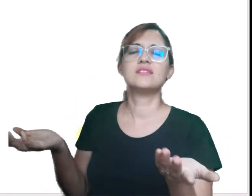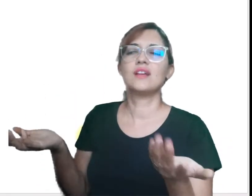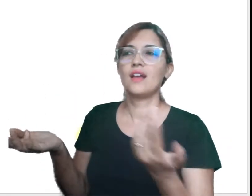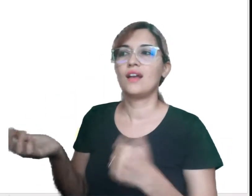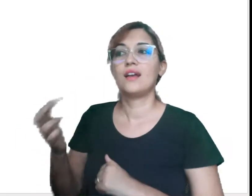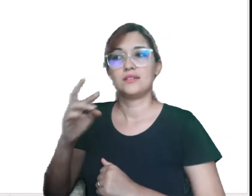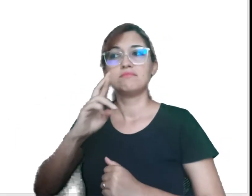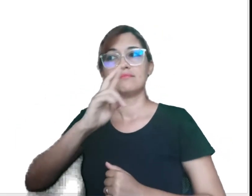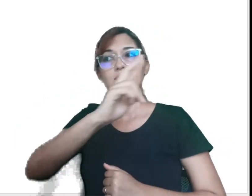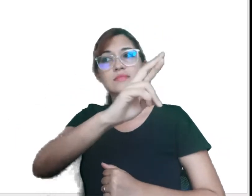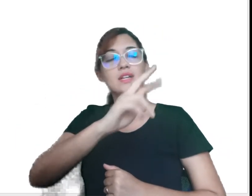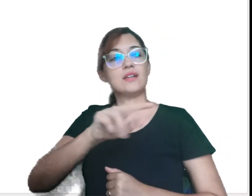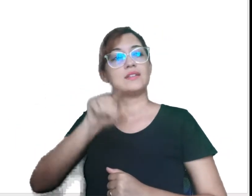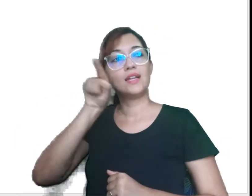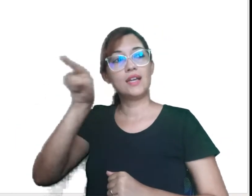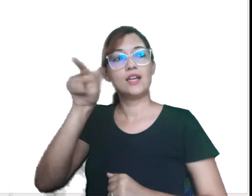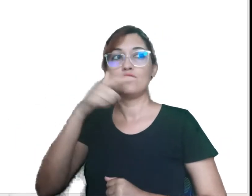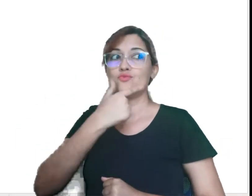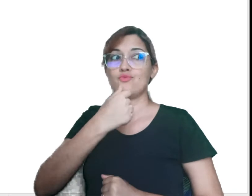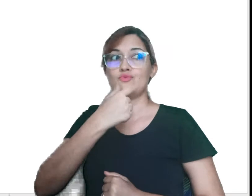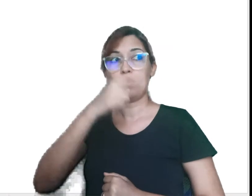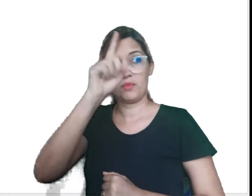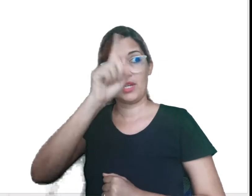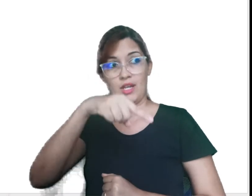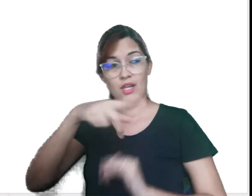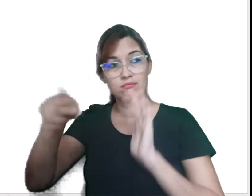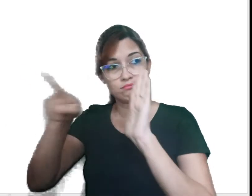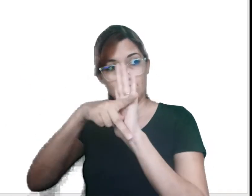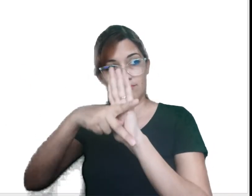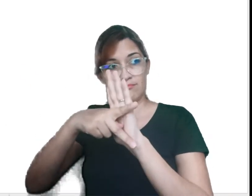Então, ele é dos Estados Unidos.